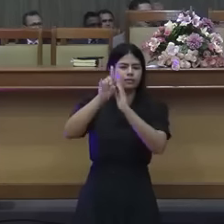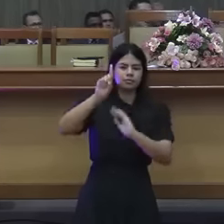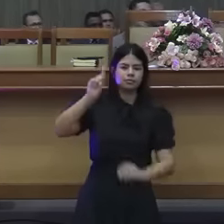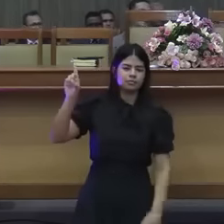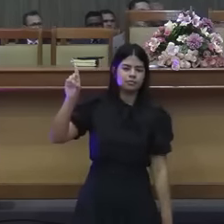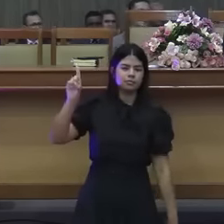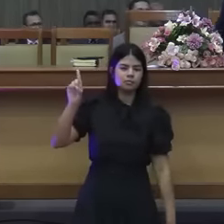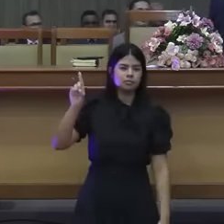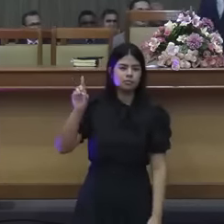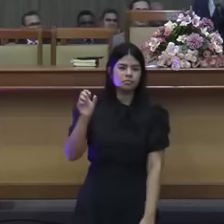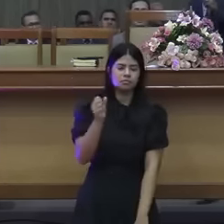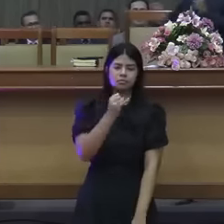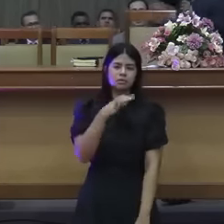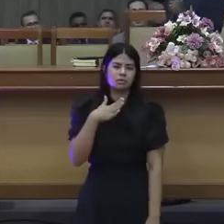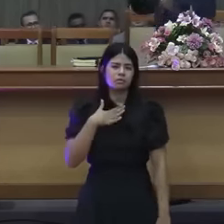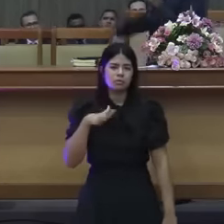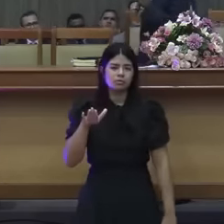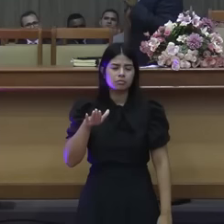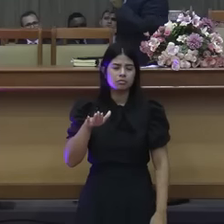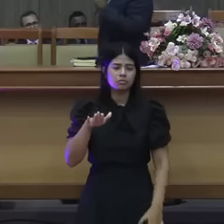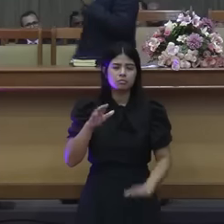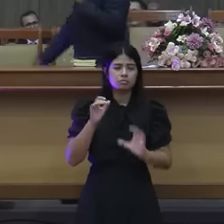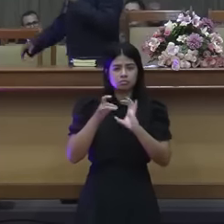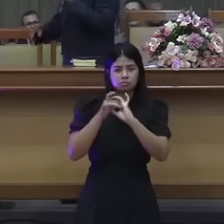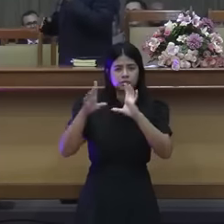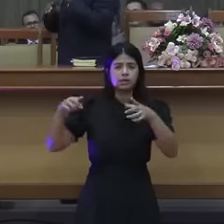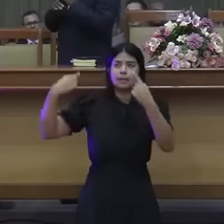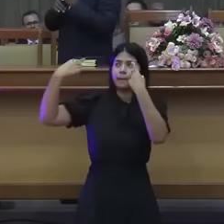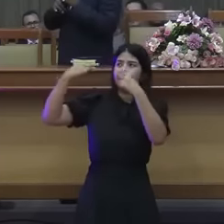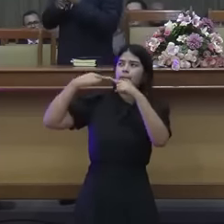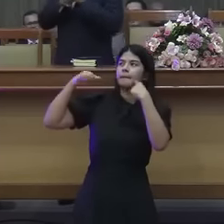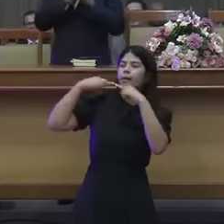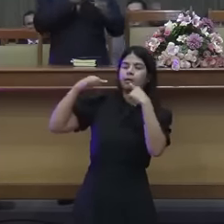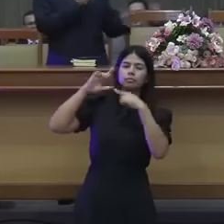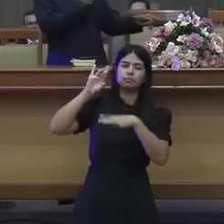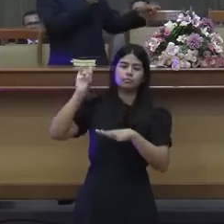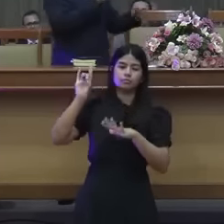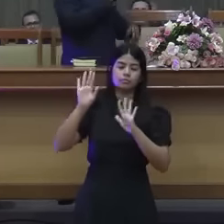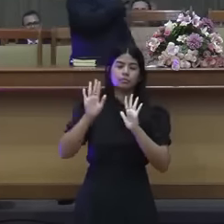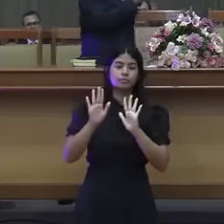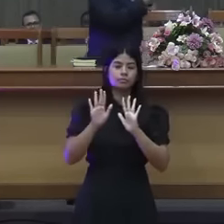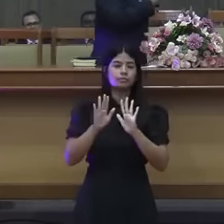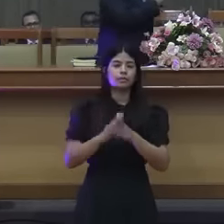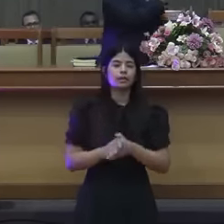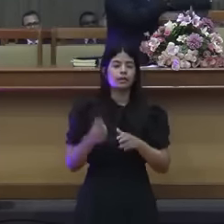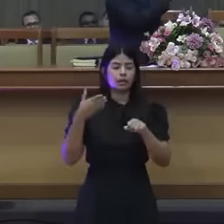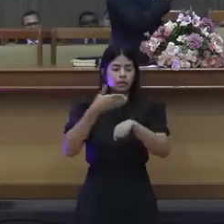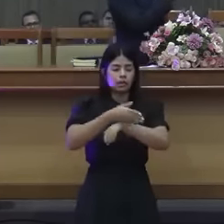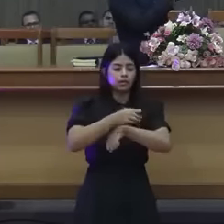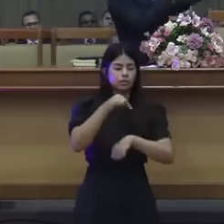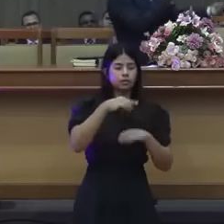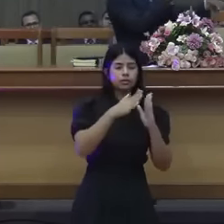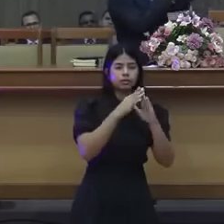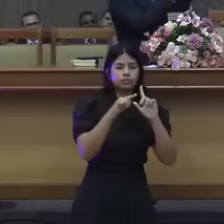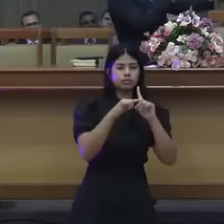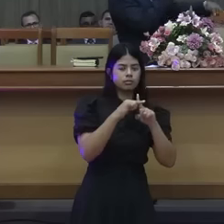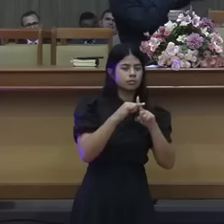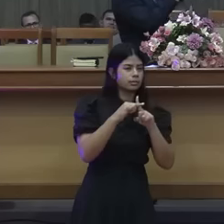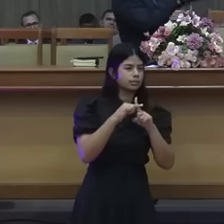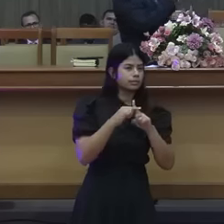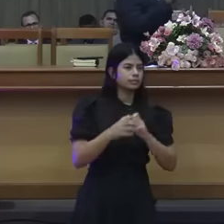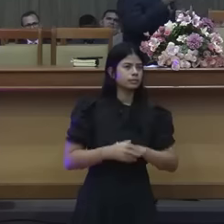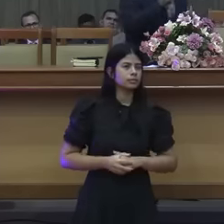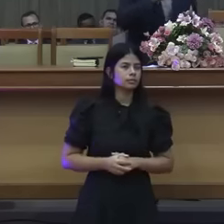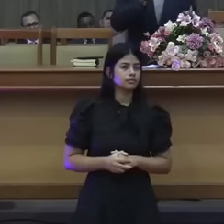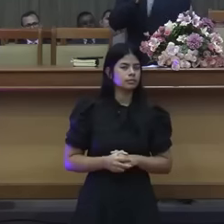e quem não concordar vai lá reclamar com ele aqui entrou aqui pode dizer pro que? pro